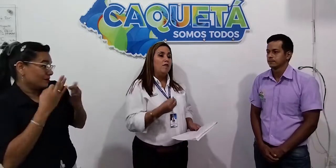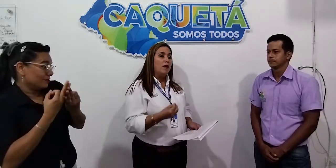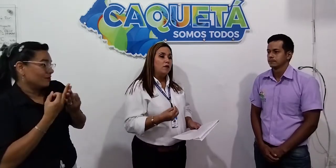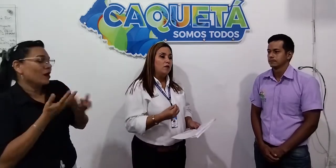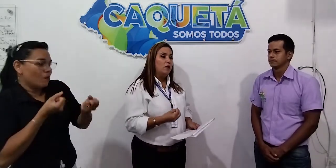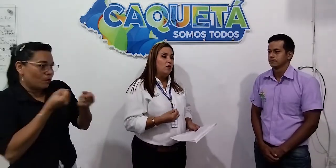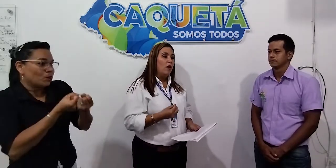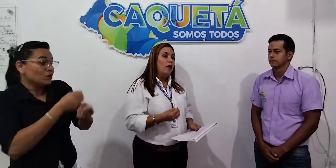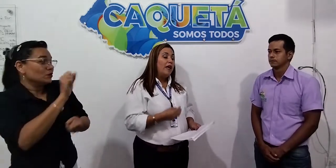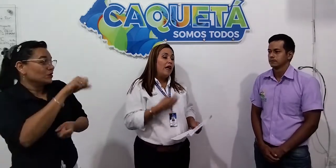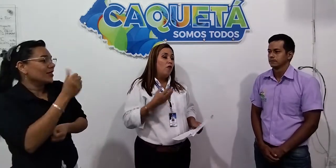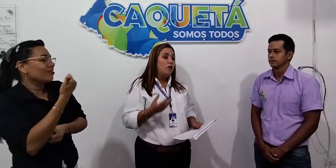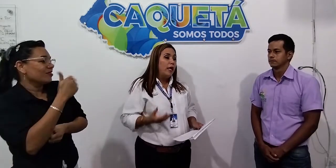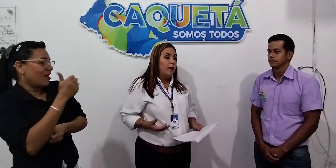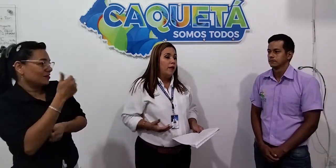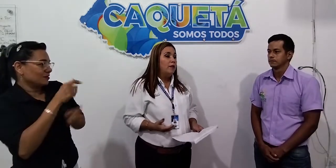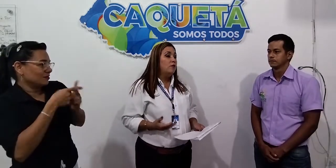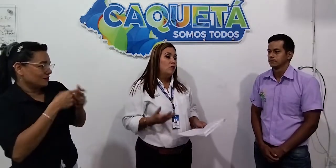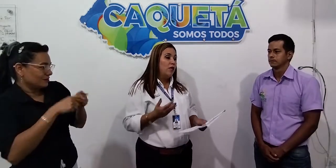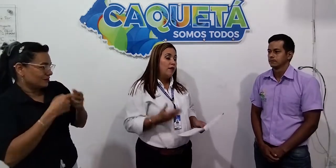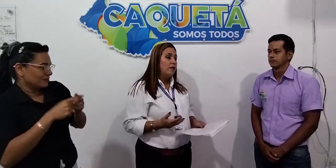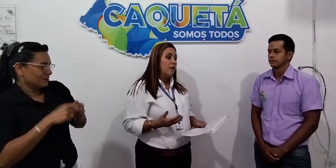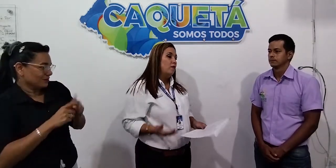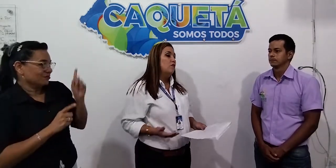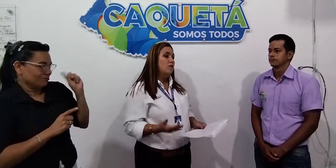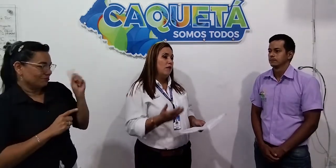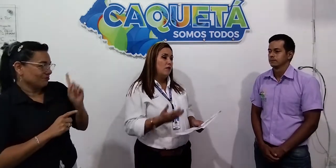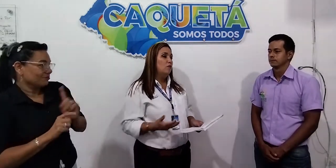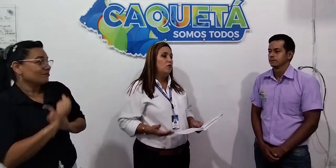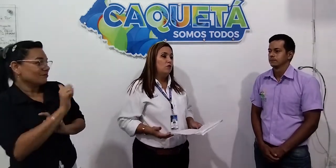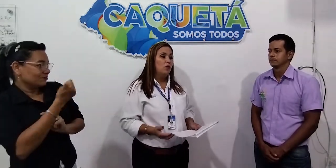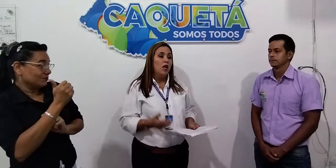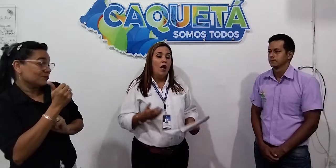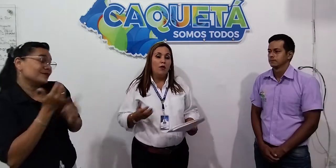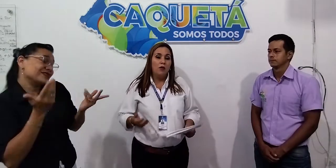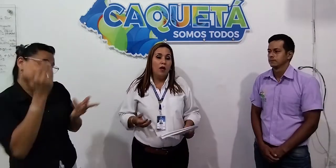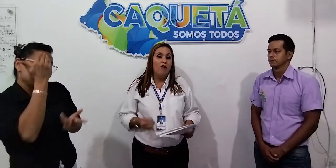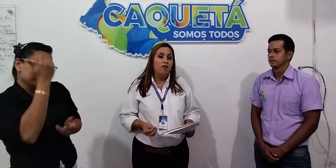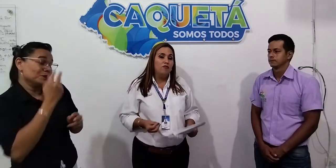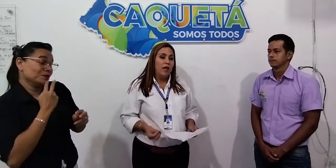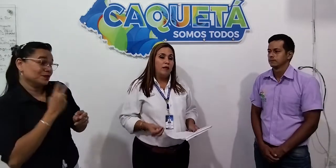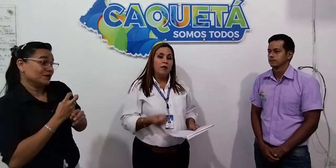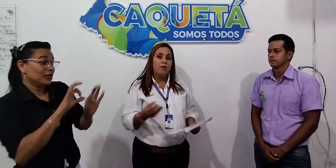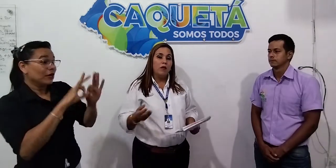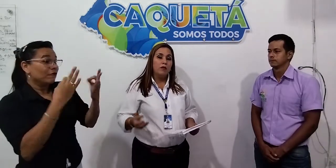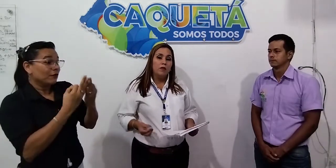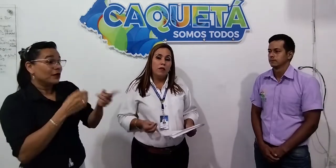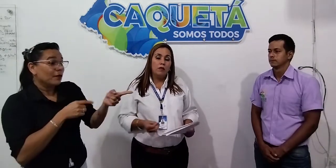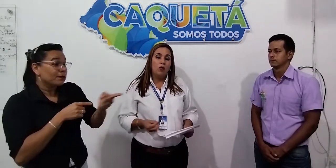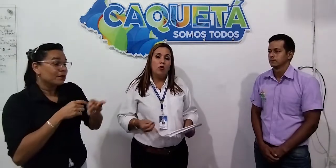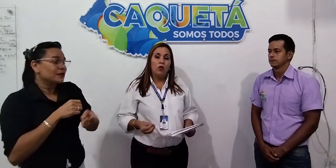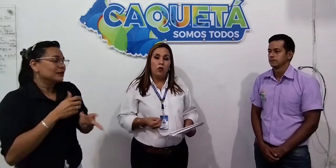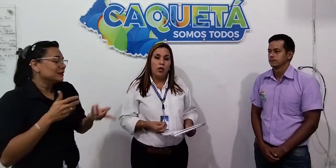el marco de todo el abordaje de estos grandes retos y más como nos ha tocado afrontar desde todos los roles,